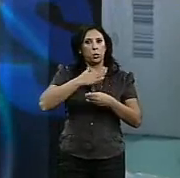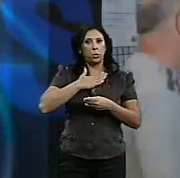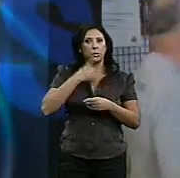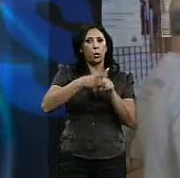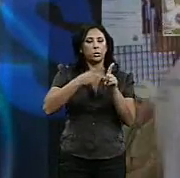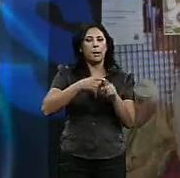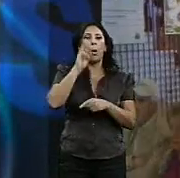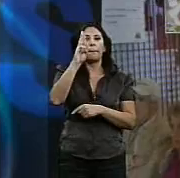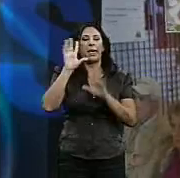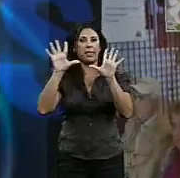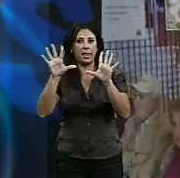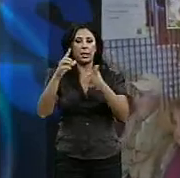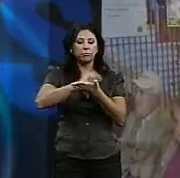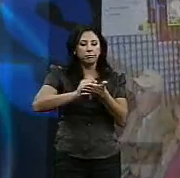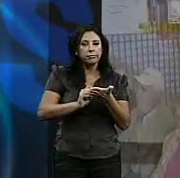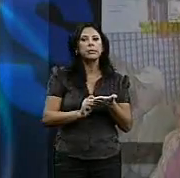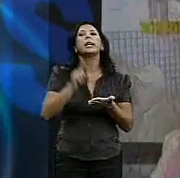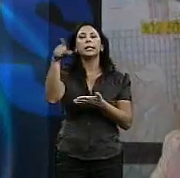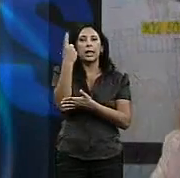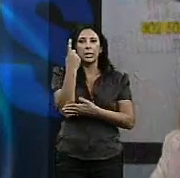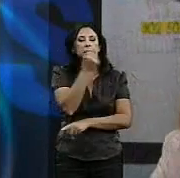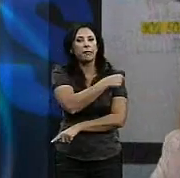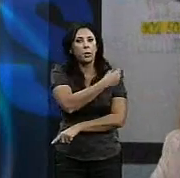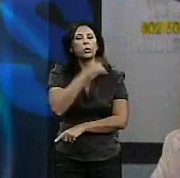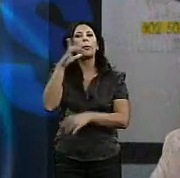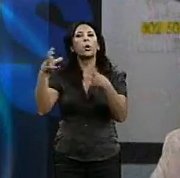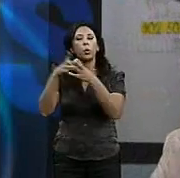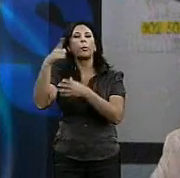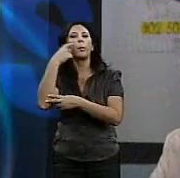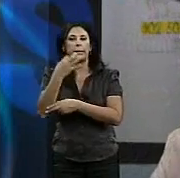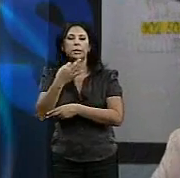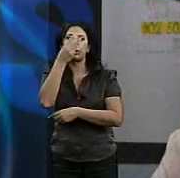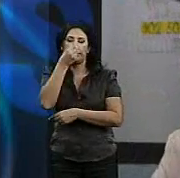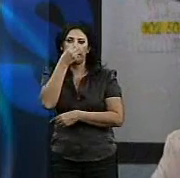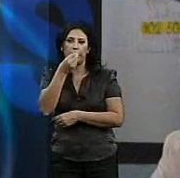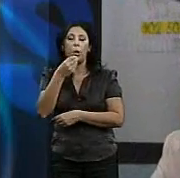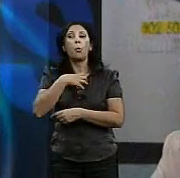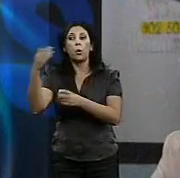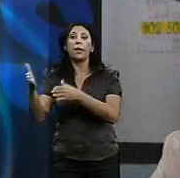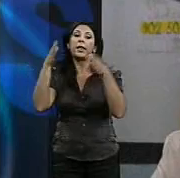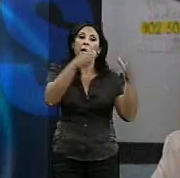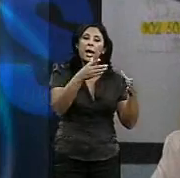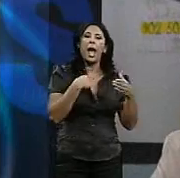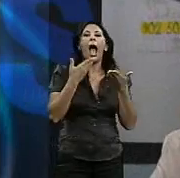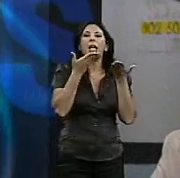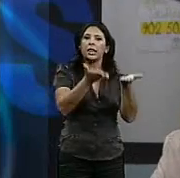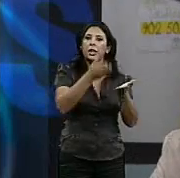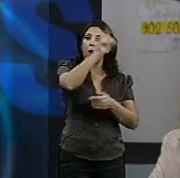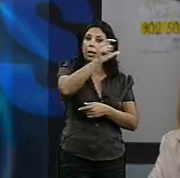P10, indicando que necesita vacunas, que es grupo de riesgo y entonces podría pasar a la unidad de atención al ciudadano y sería citado en la agenda